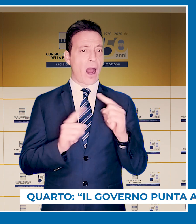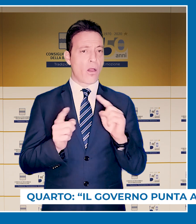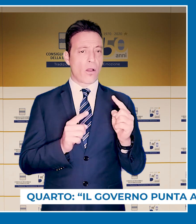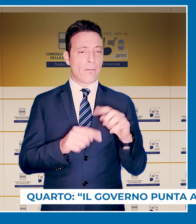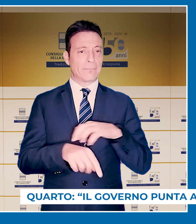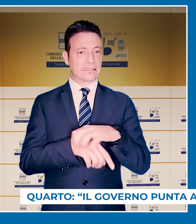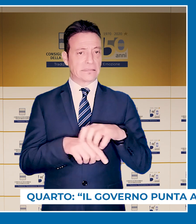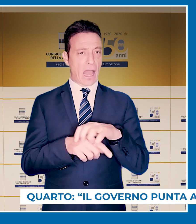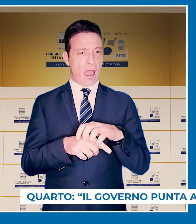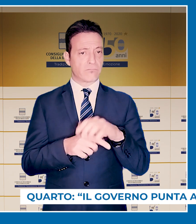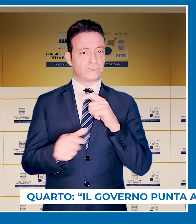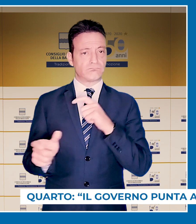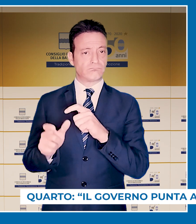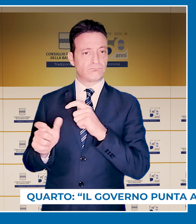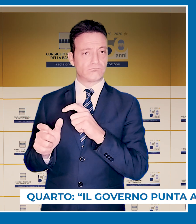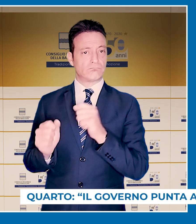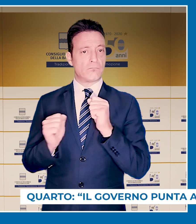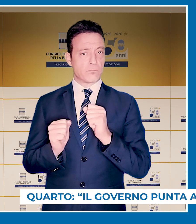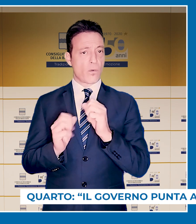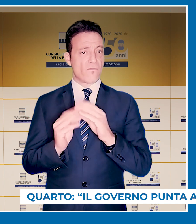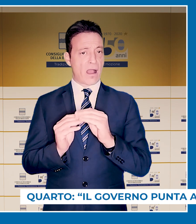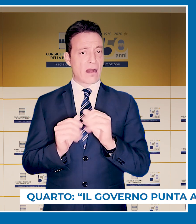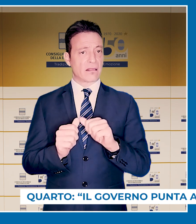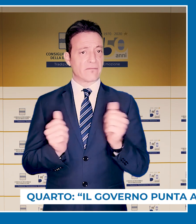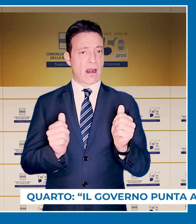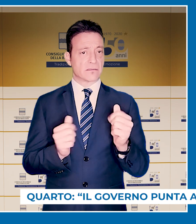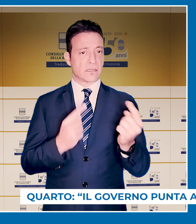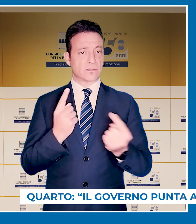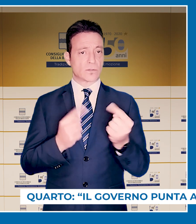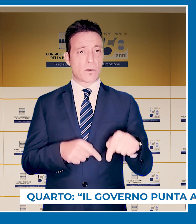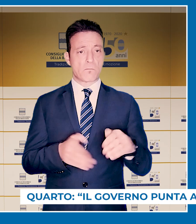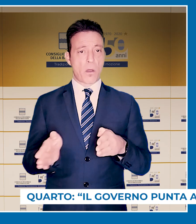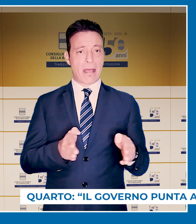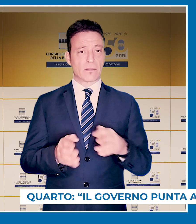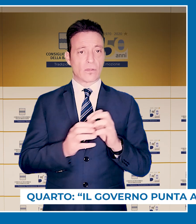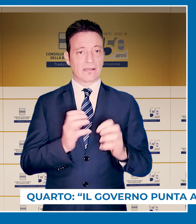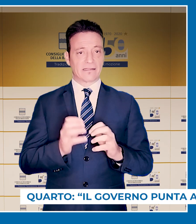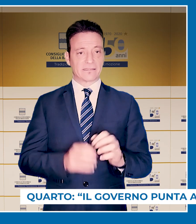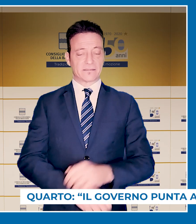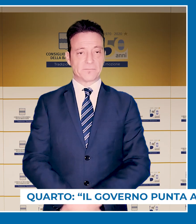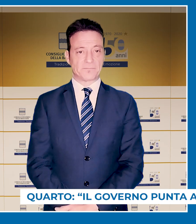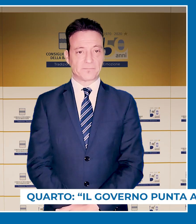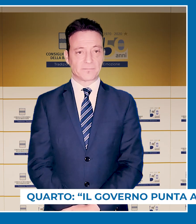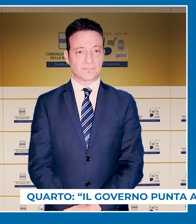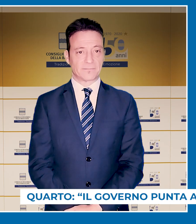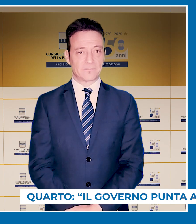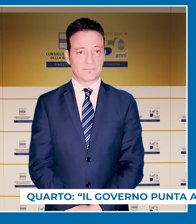dialogo costante con il Ministero, si possa fare la differenza in questo momento di crisi.